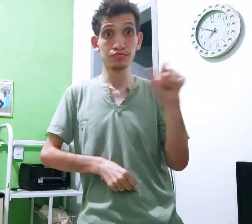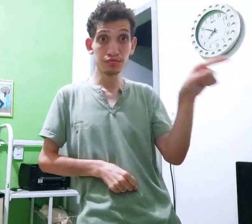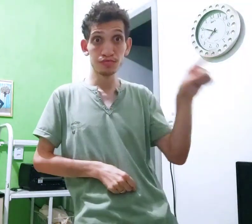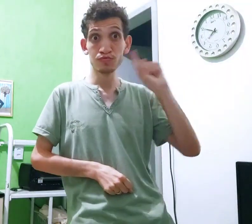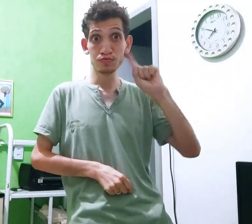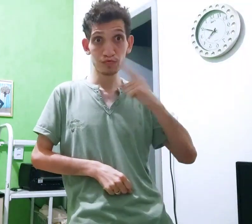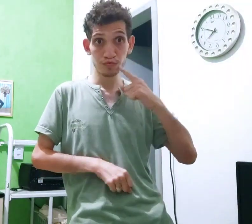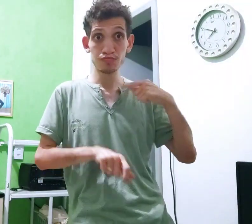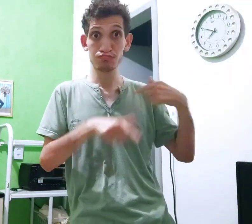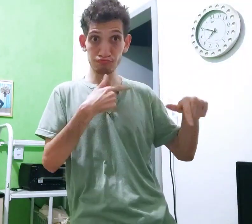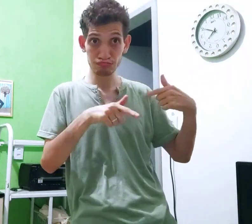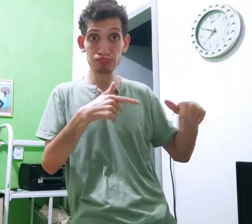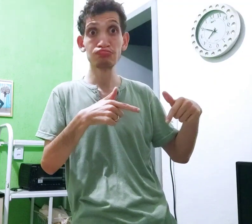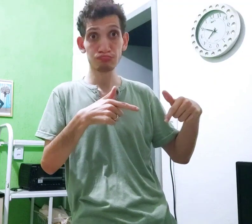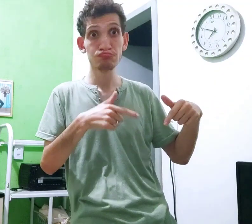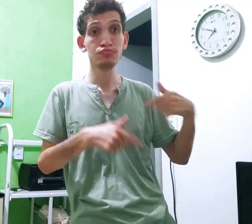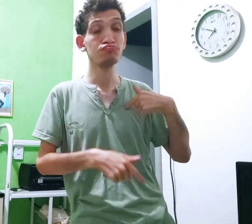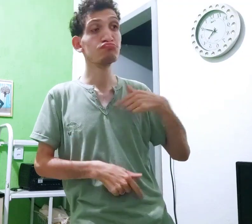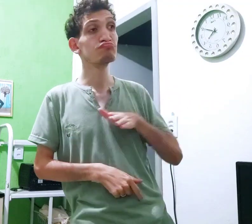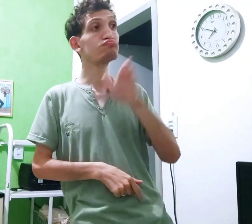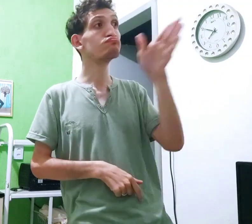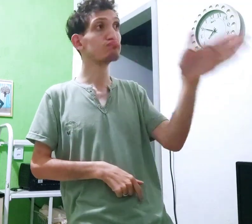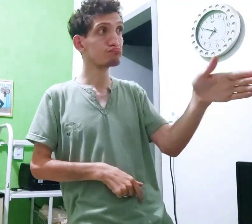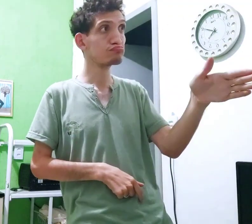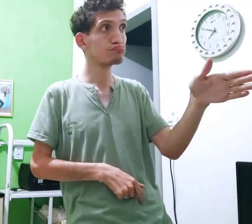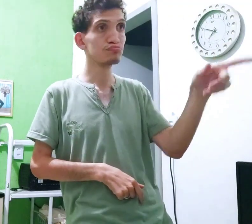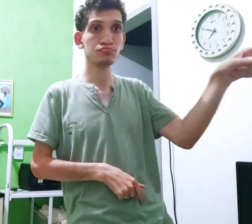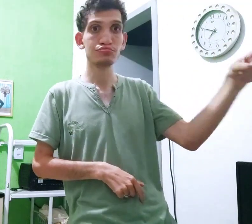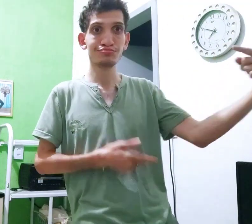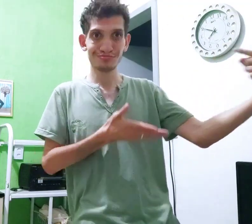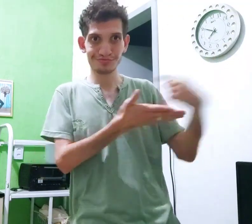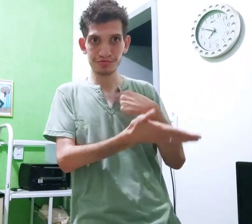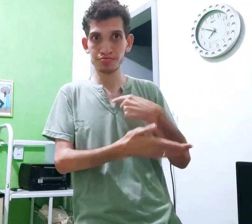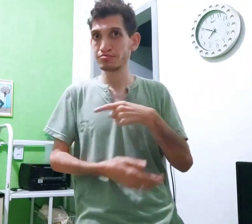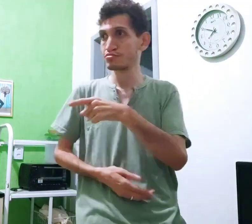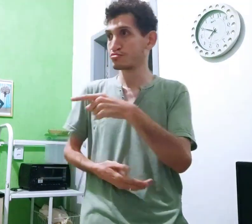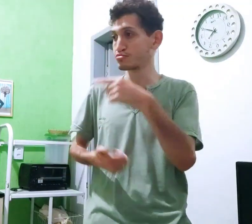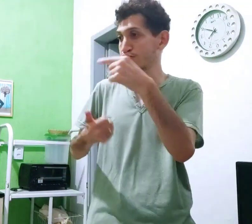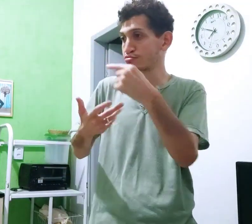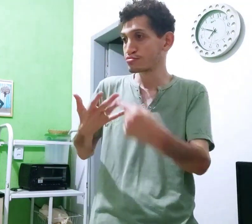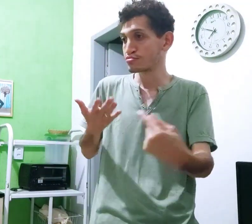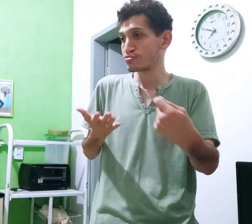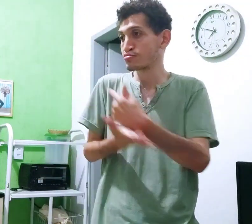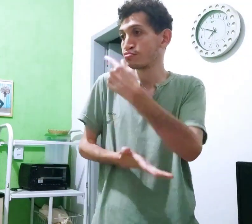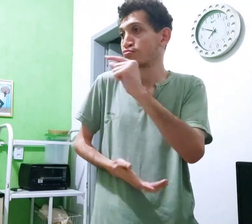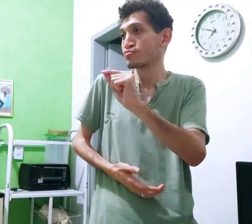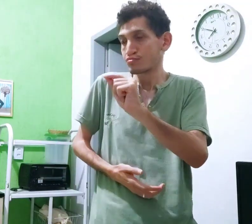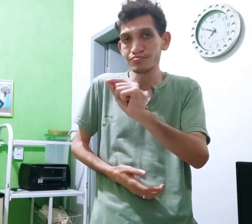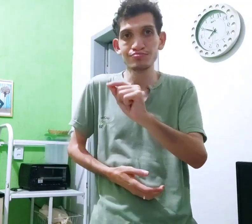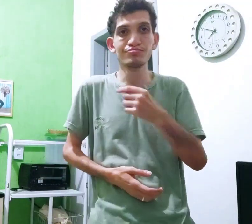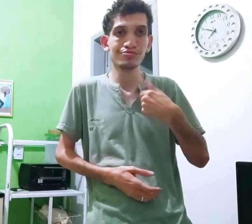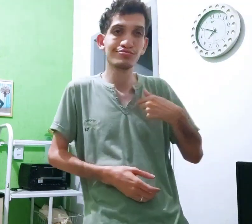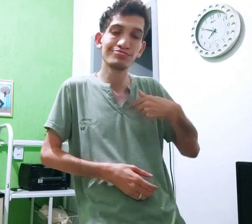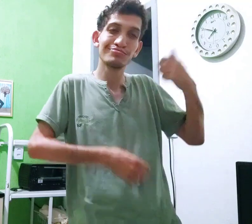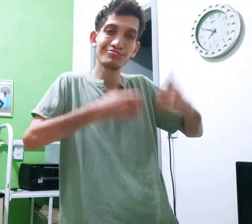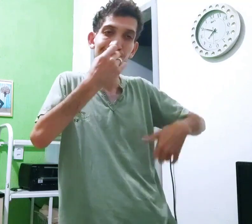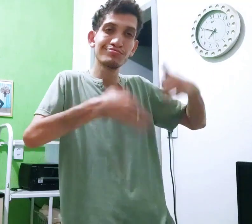construí Aí um surdo trabalha lá Eu sei que lá E ele perguntou Você lista Me